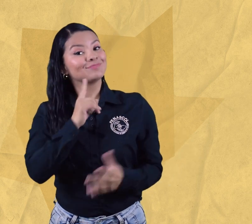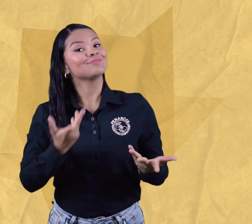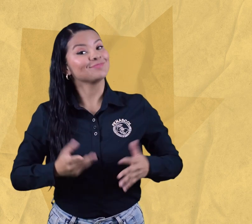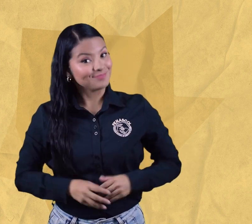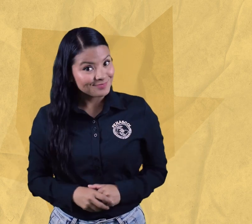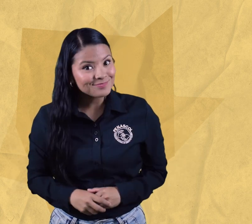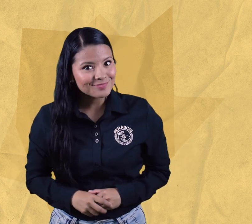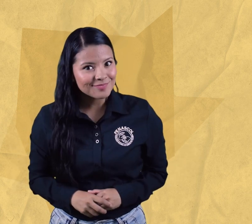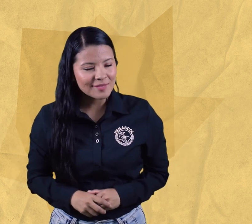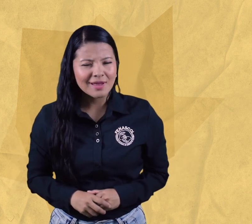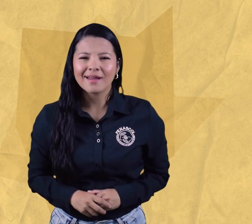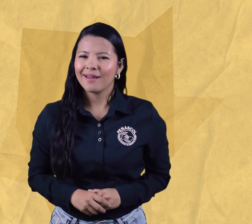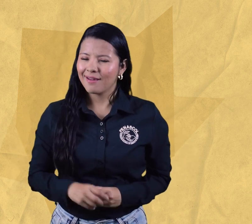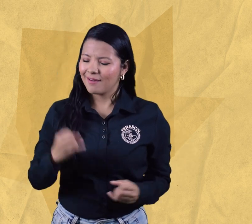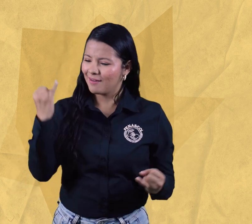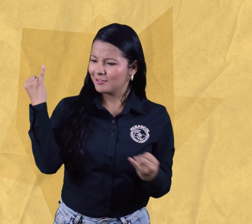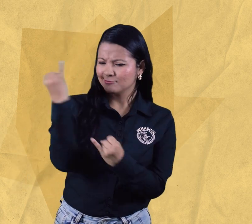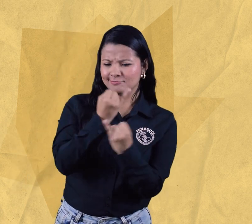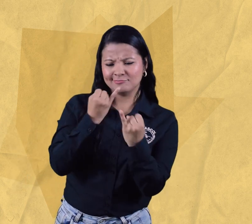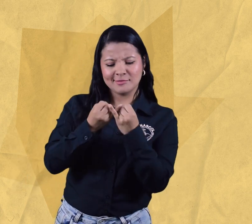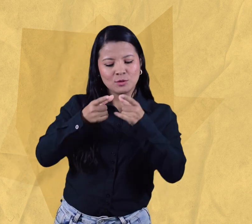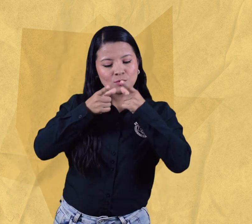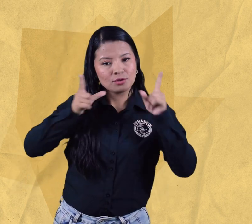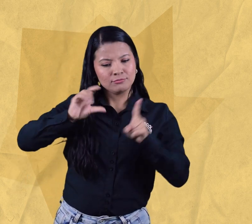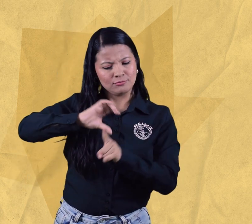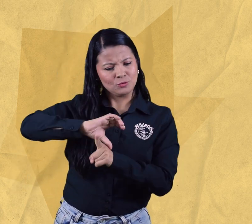el orgullo de nuestra identidad lingüística y cultural